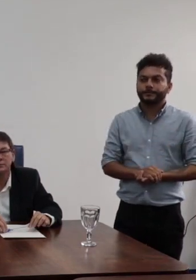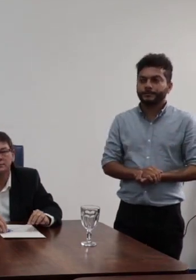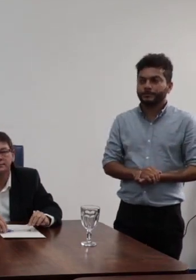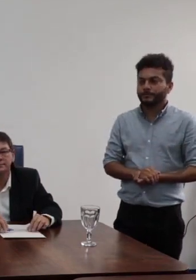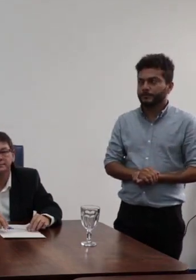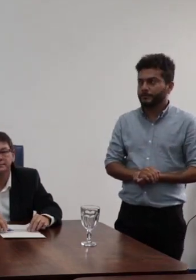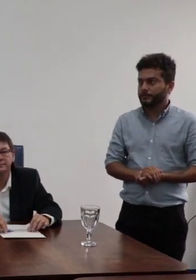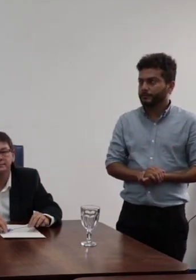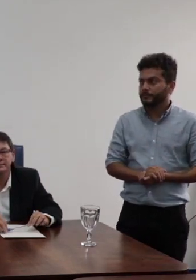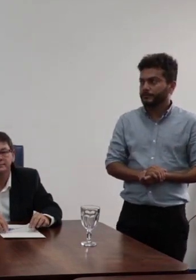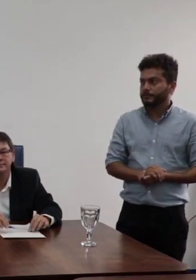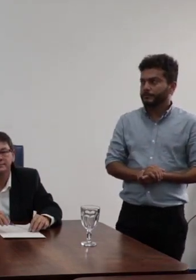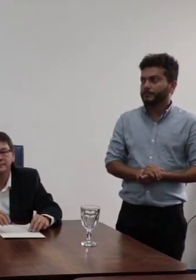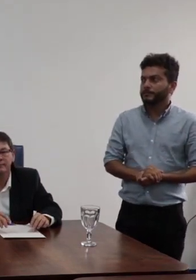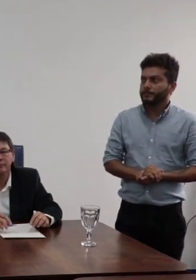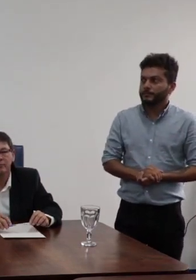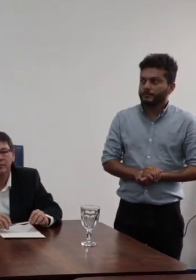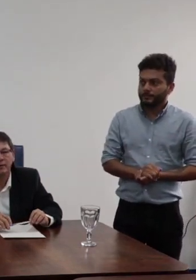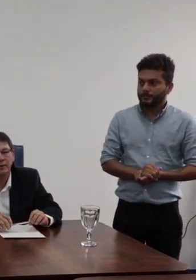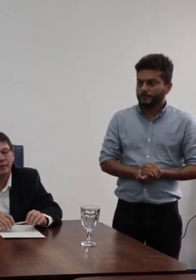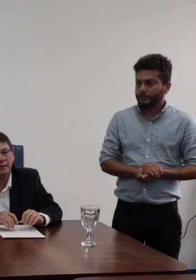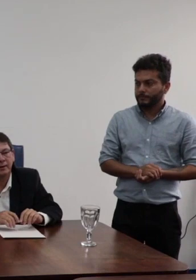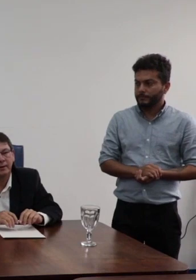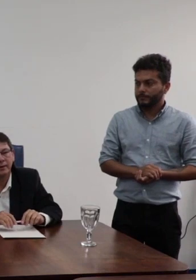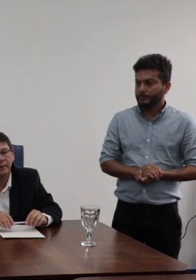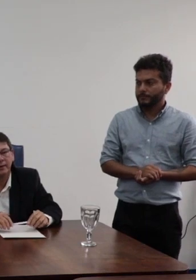da instituição que agora